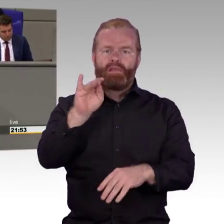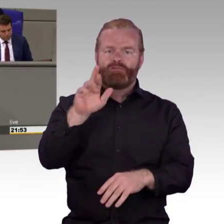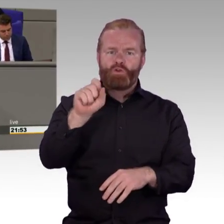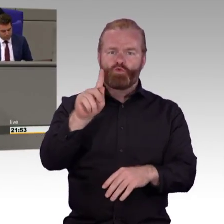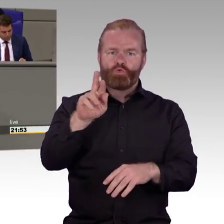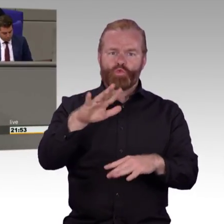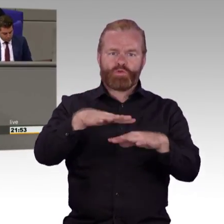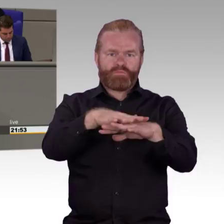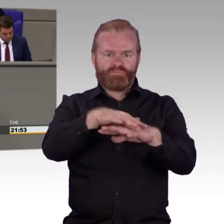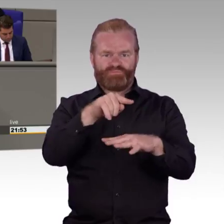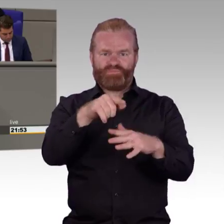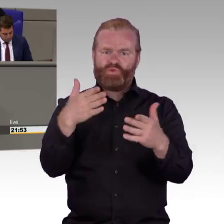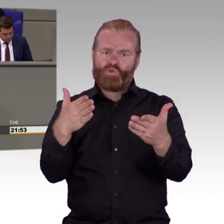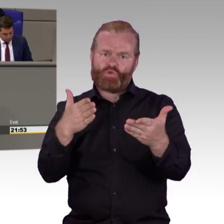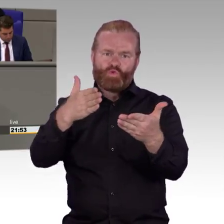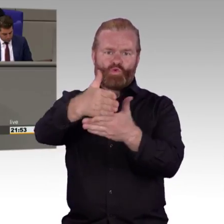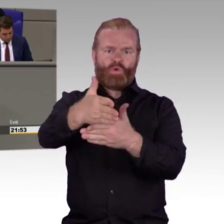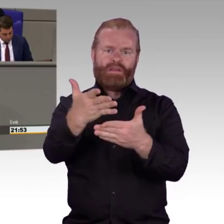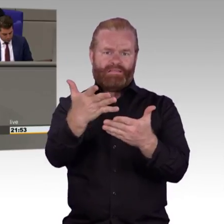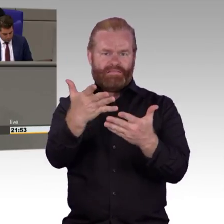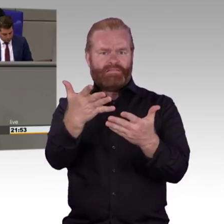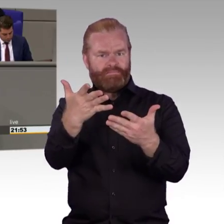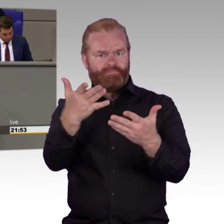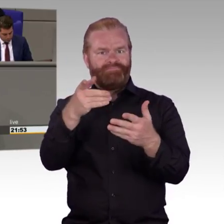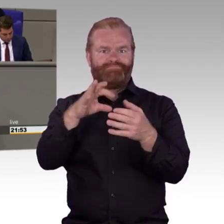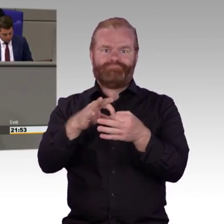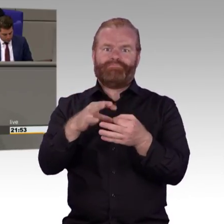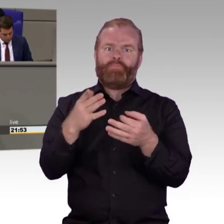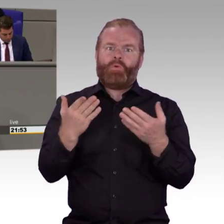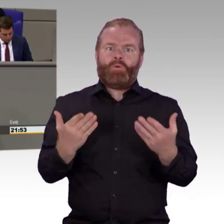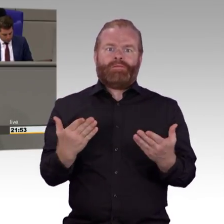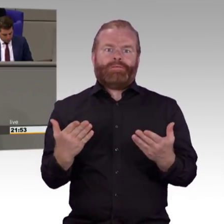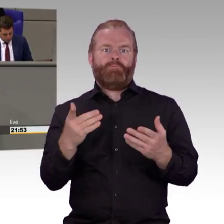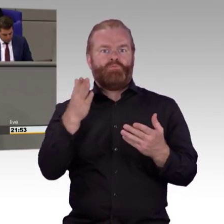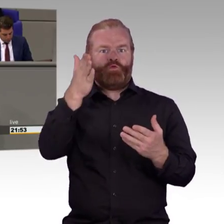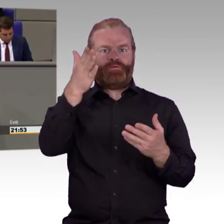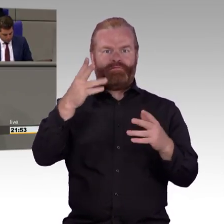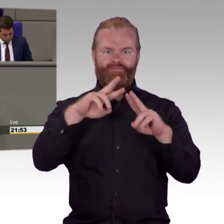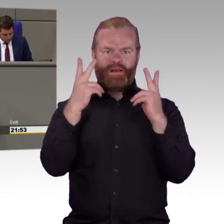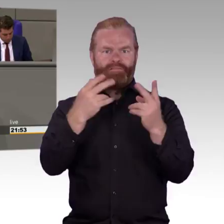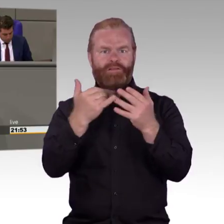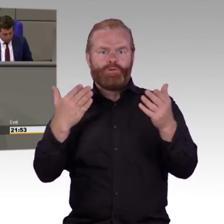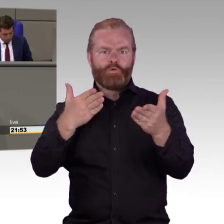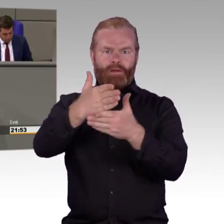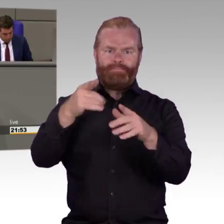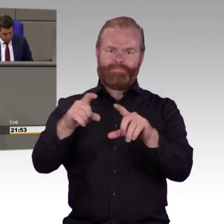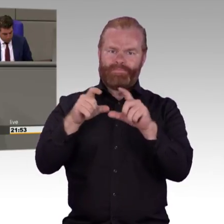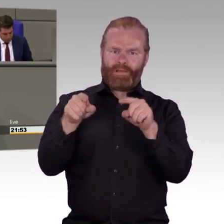Und dann ist es schon eine Zumutung, wenn die Verbände und die Sachverständigen für die Anhörung am Montag dieser Woche, auf die sie